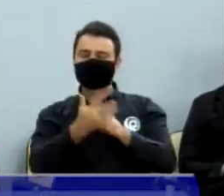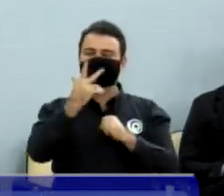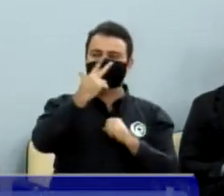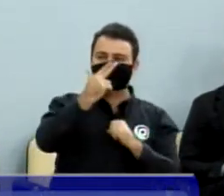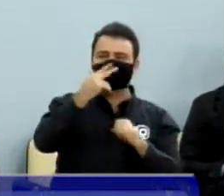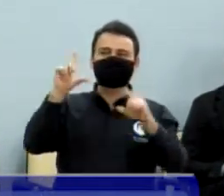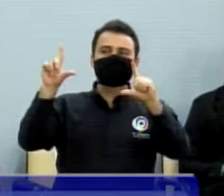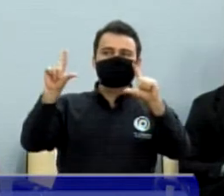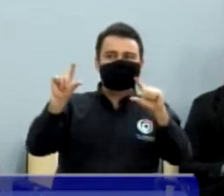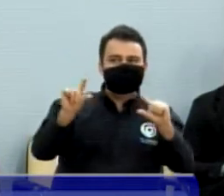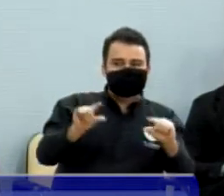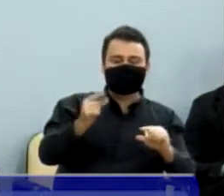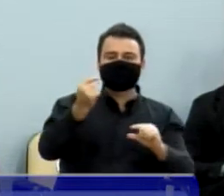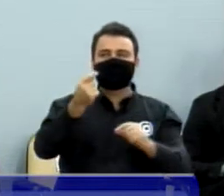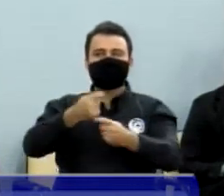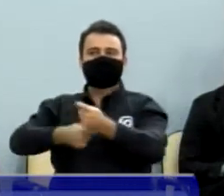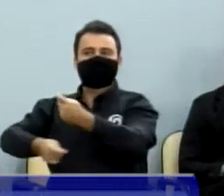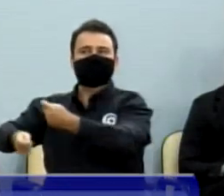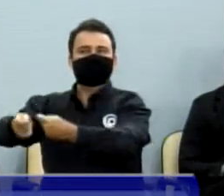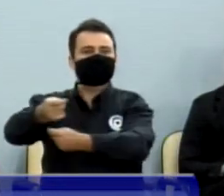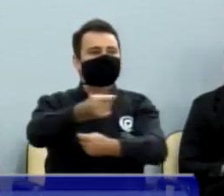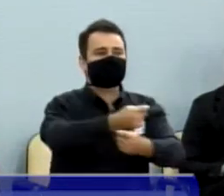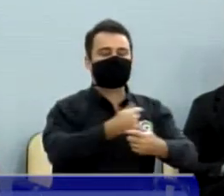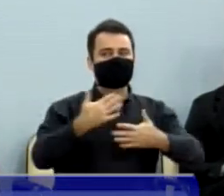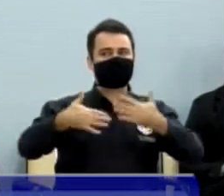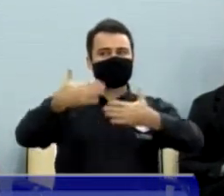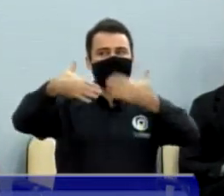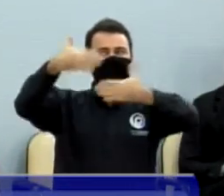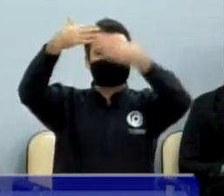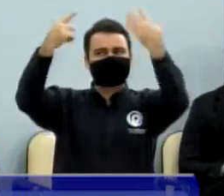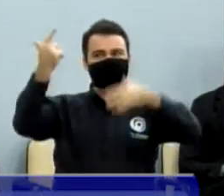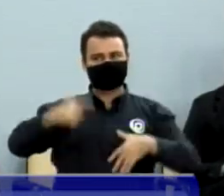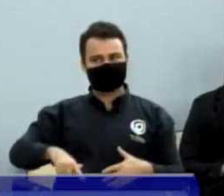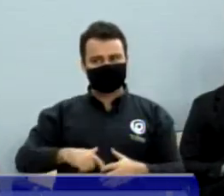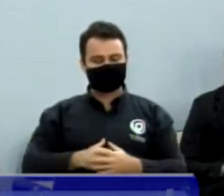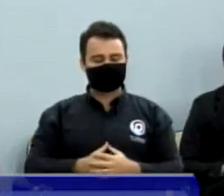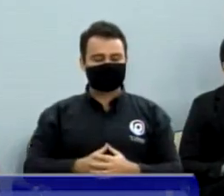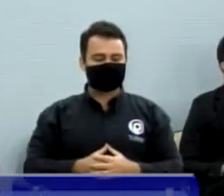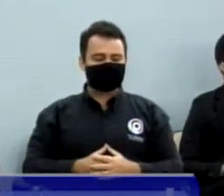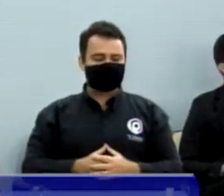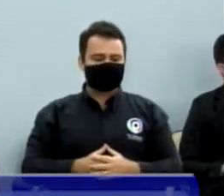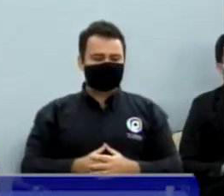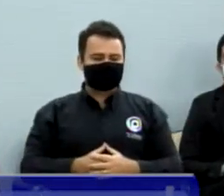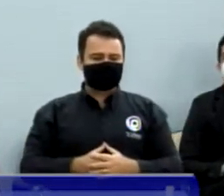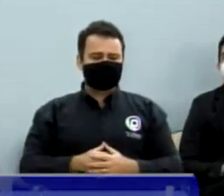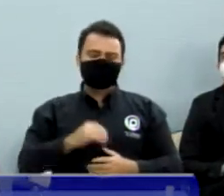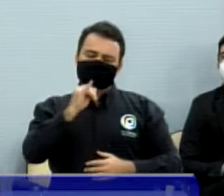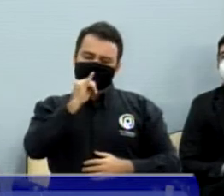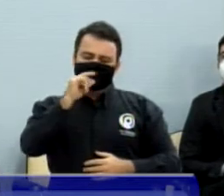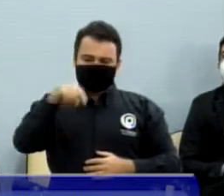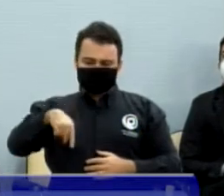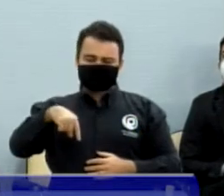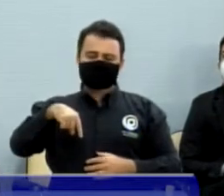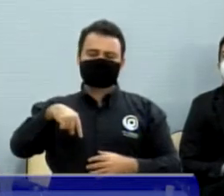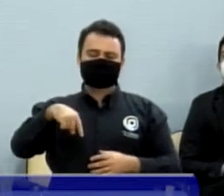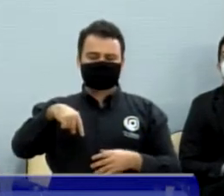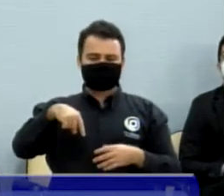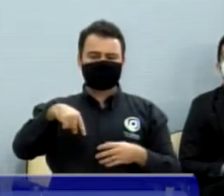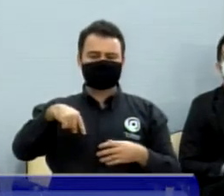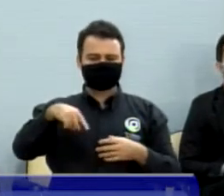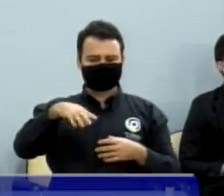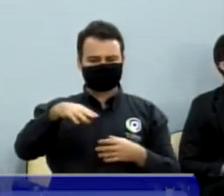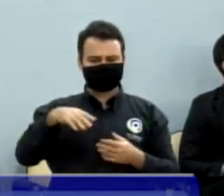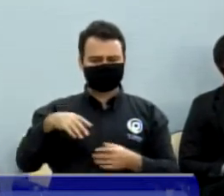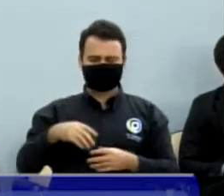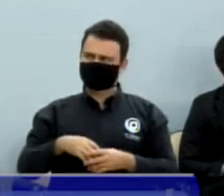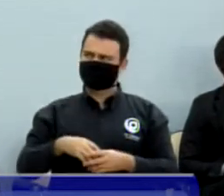O município não pode ir na contramão. O orçamento do município para o ano que vem. Presidente, antes que acabe, já vou